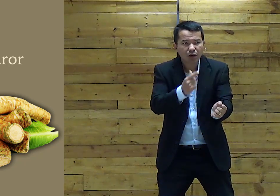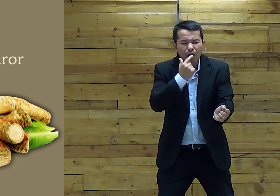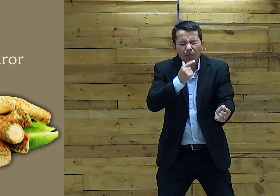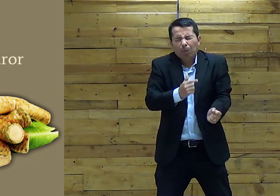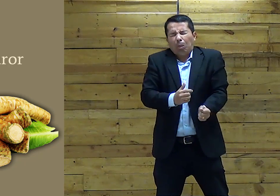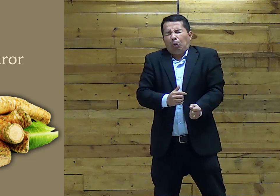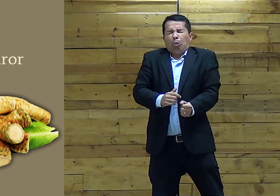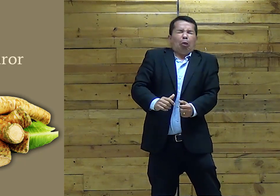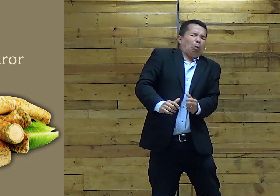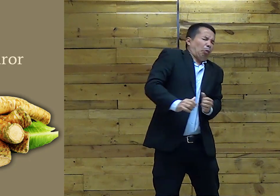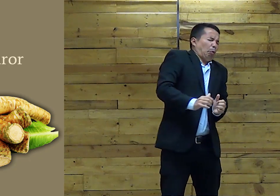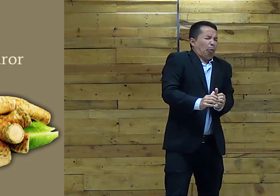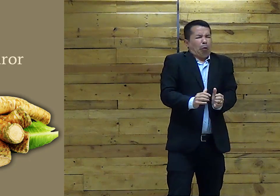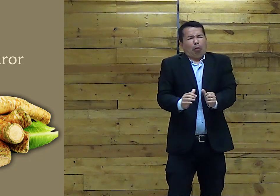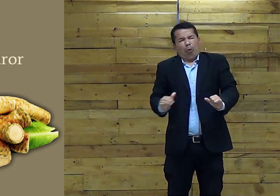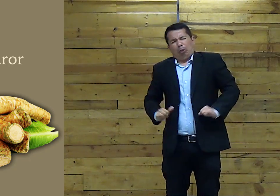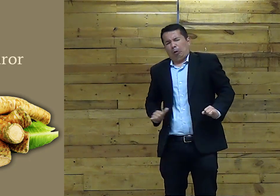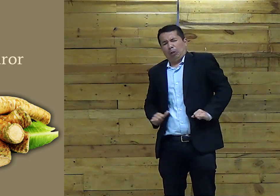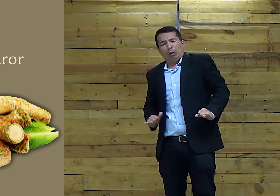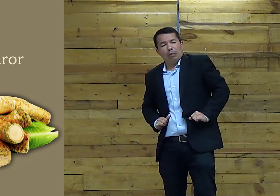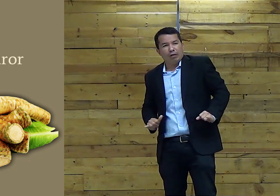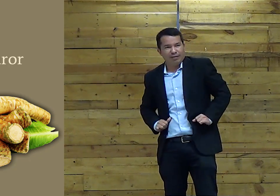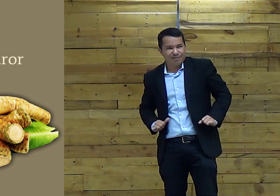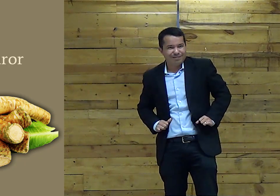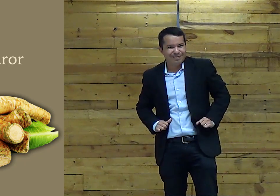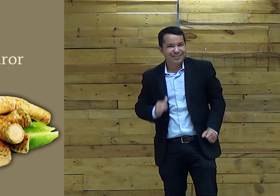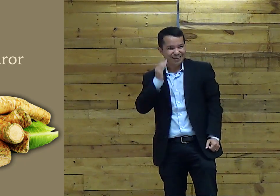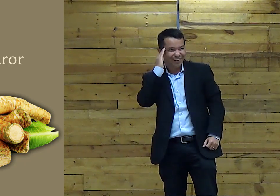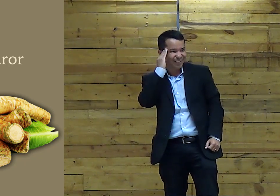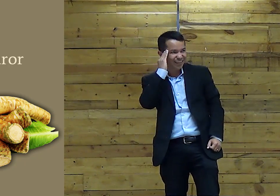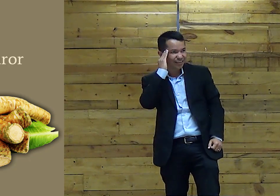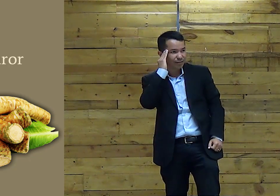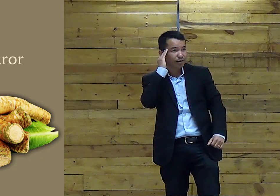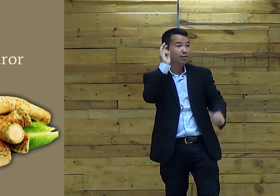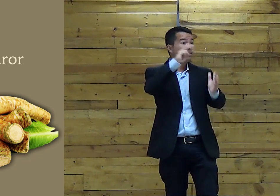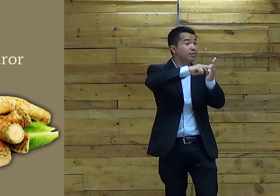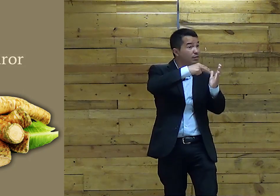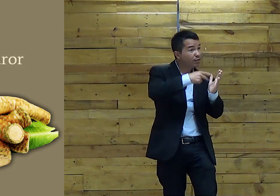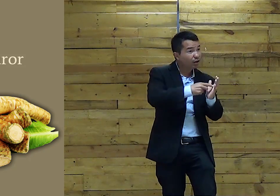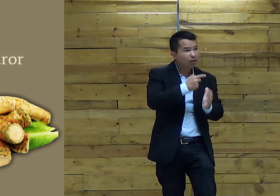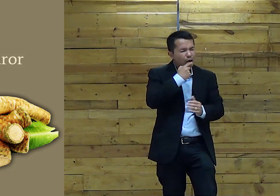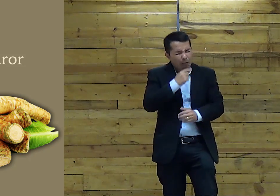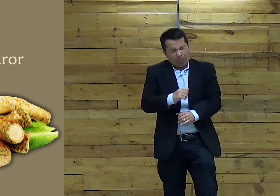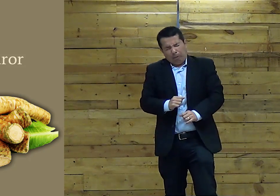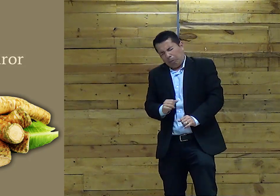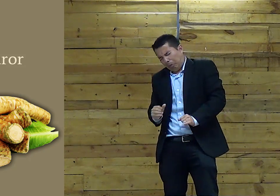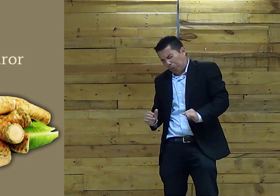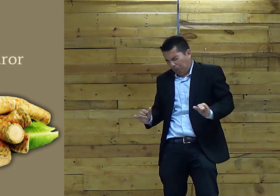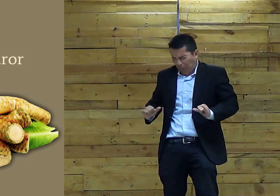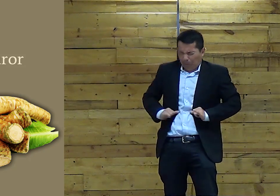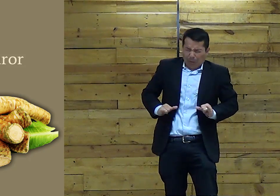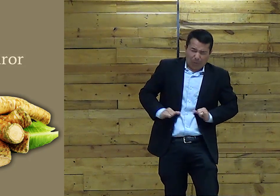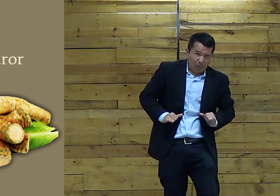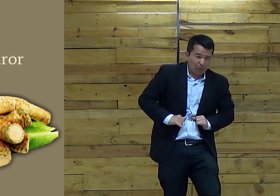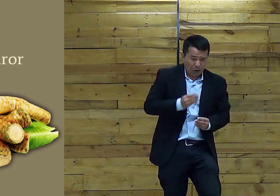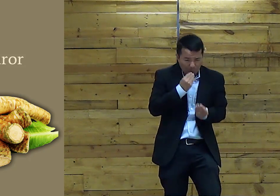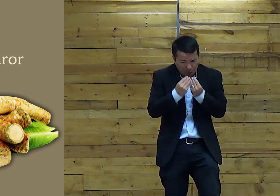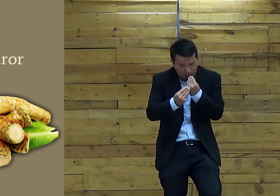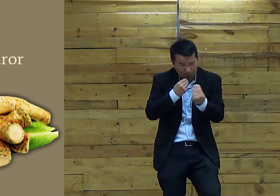Que os escravos Sofriam Isso é o que lembra O sofrimento Significa Esse amargor